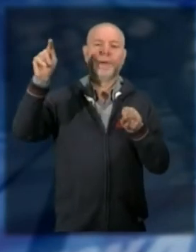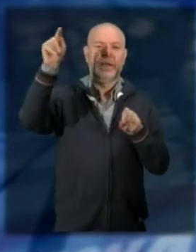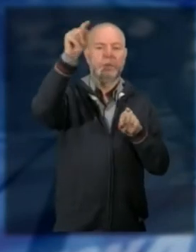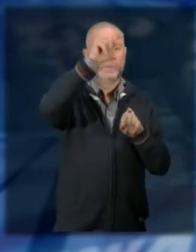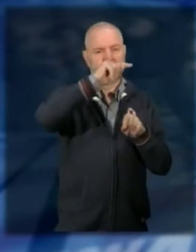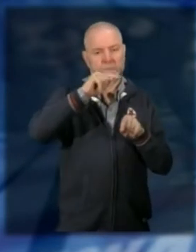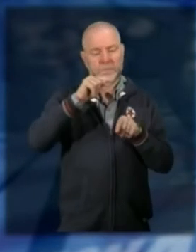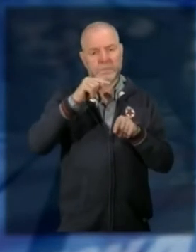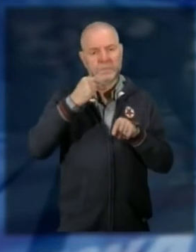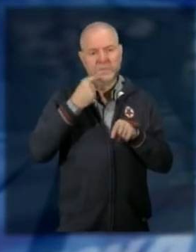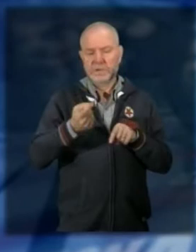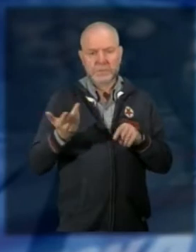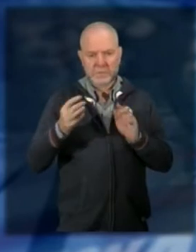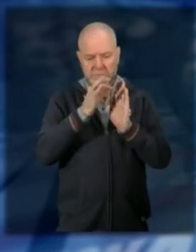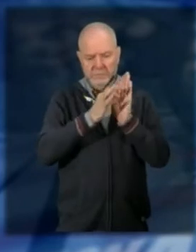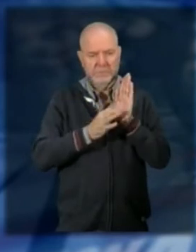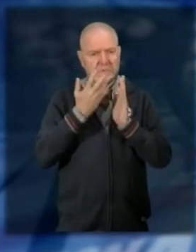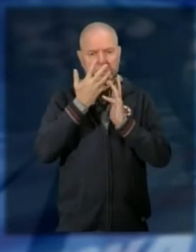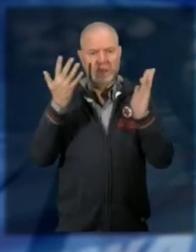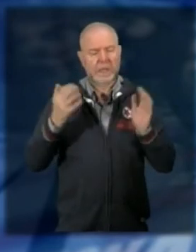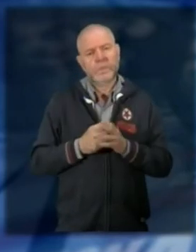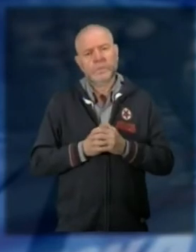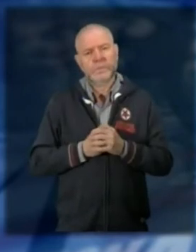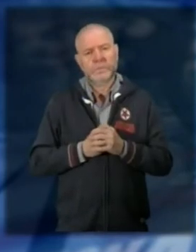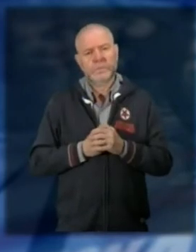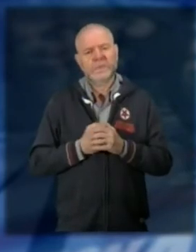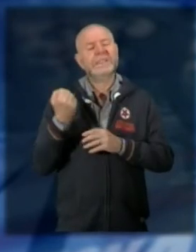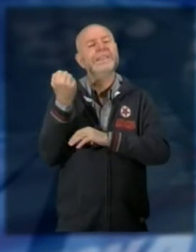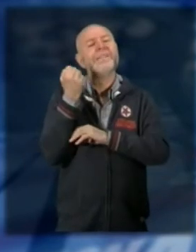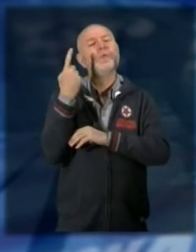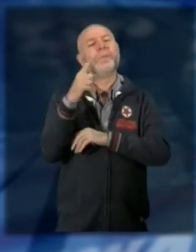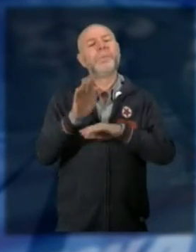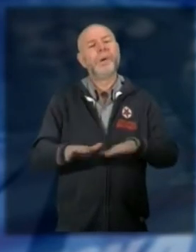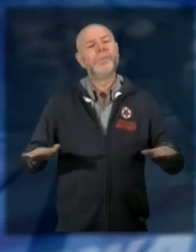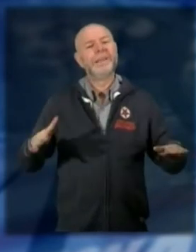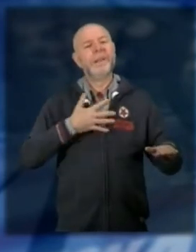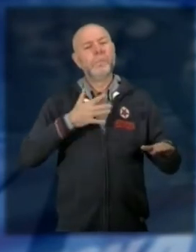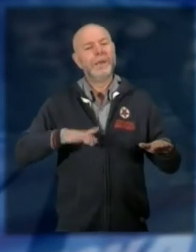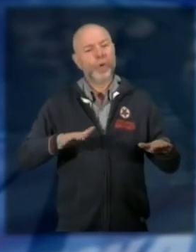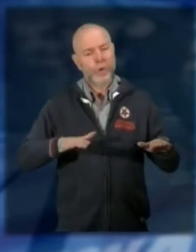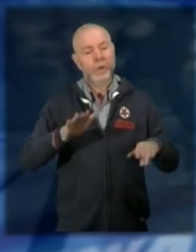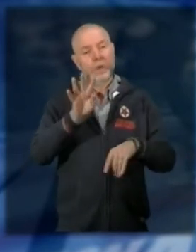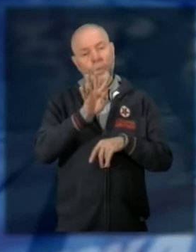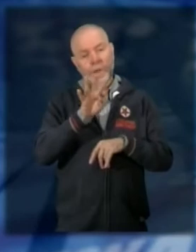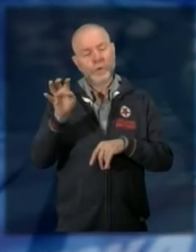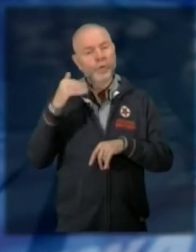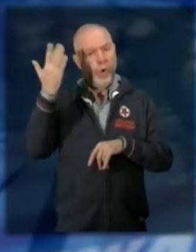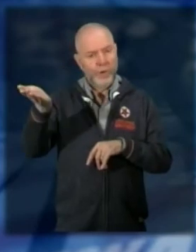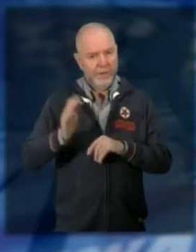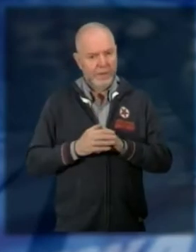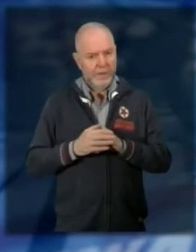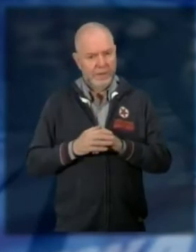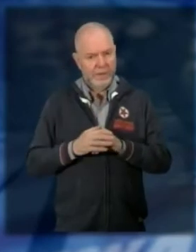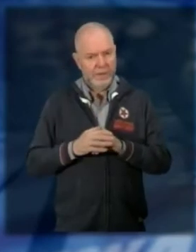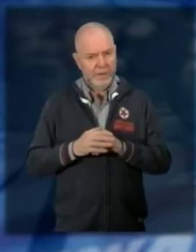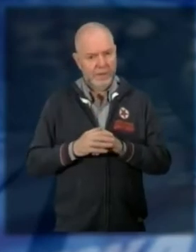dati sono eloquenti e toccano tutti i comuni della valle il servizio per i minori ha oggi in carico oltre 400 ragazzi che vivono